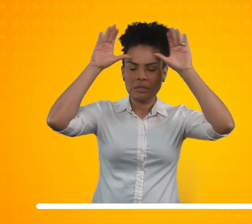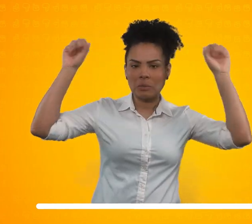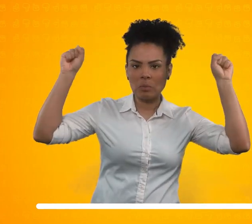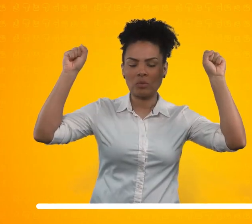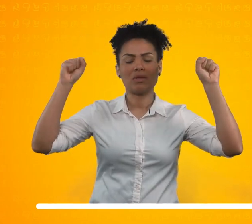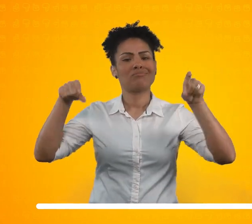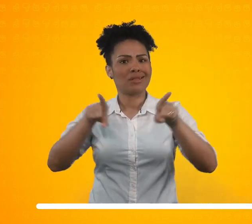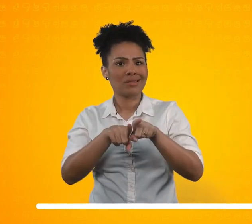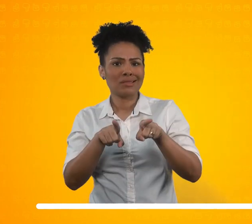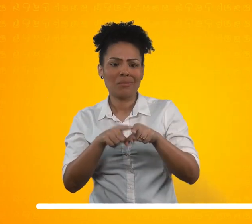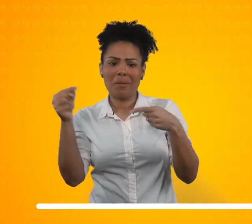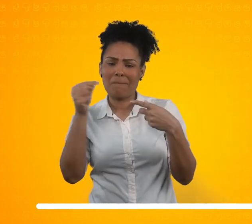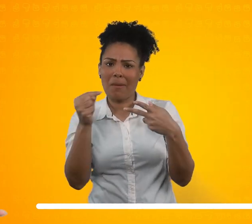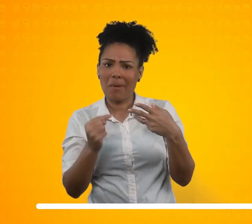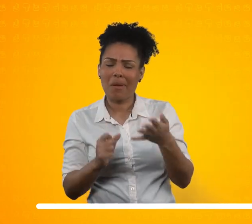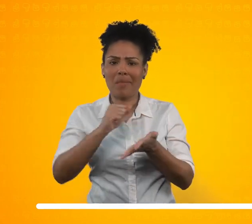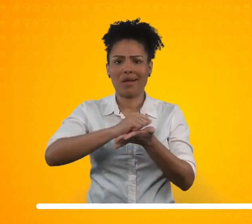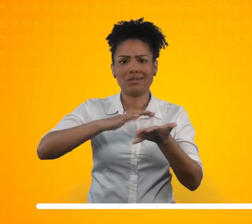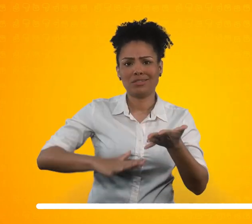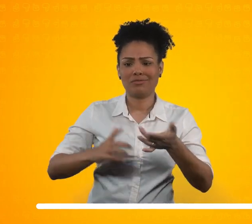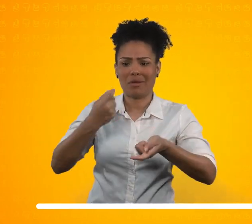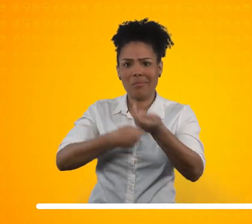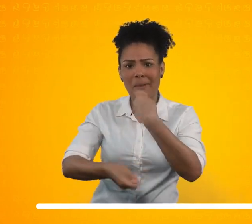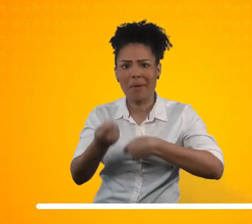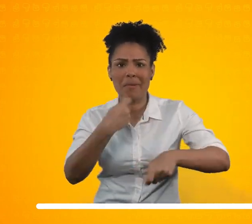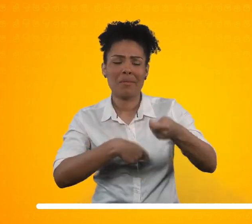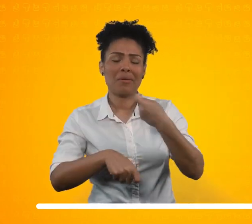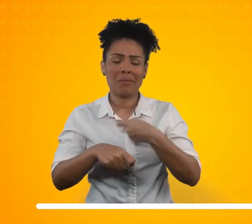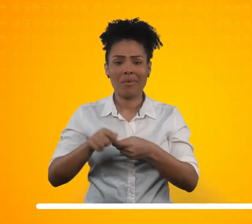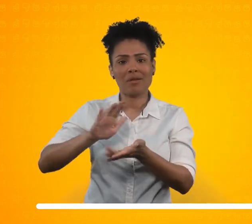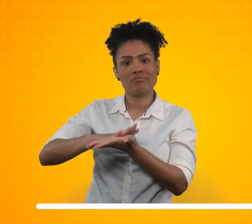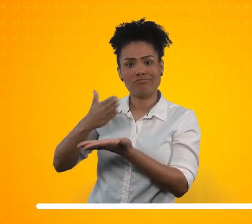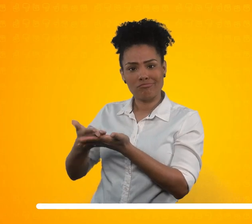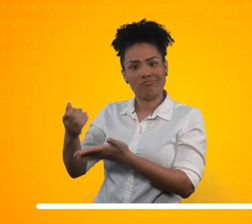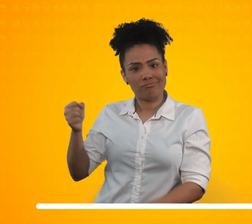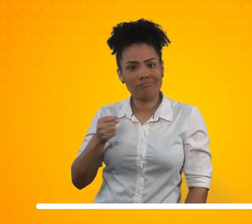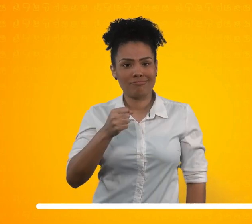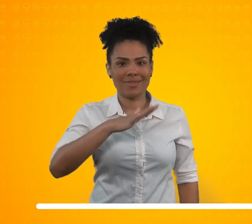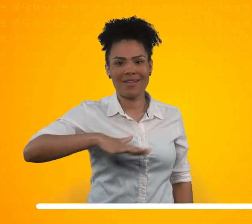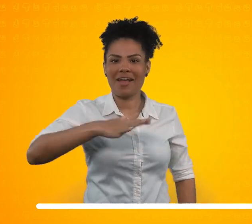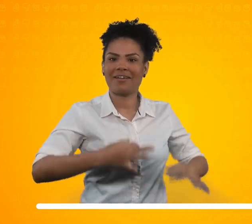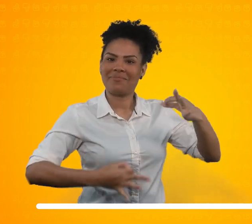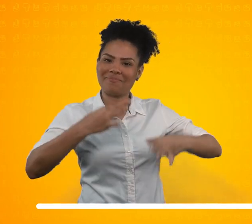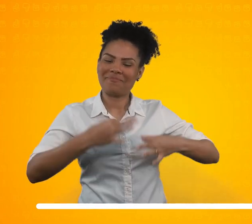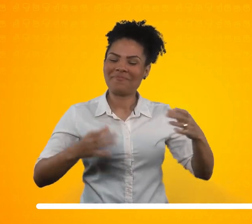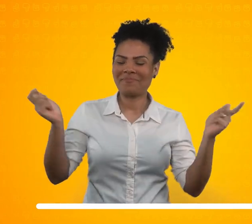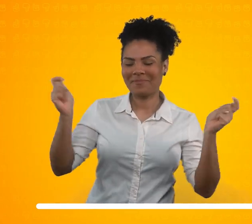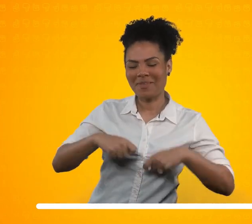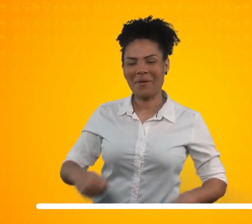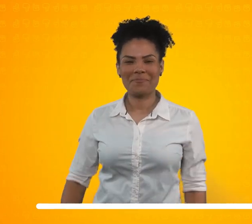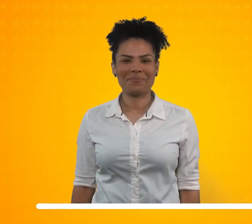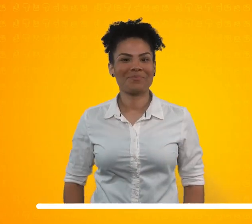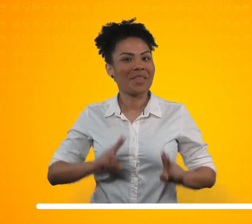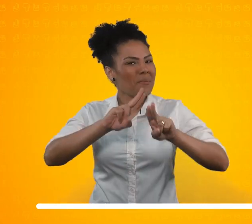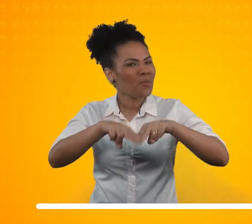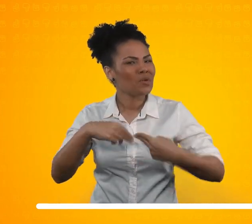comerciais estão entre as opções de atuação no âmbito jurídico. Por isso, é muito importante estarmos